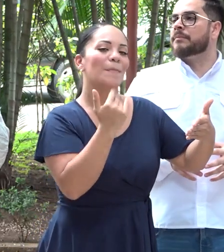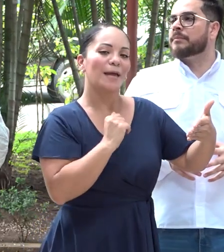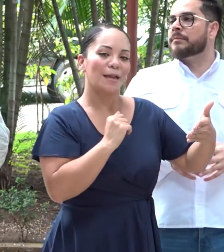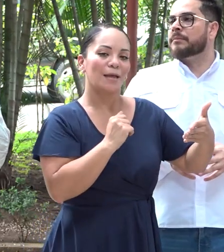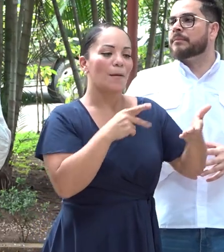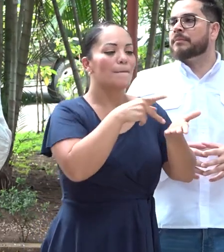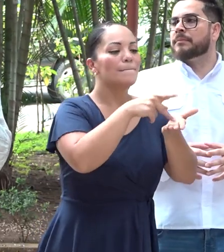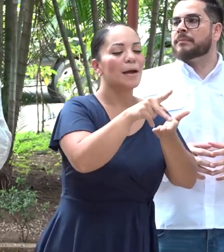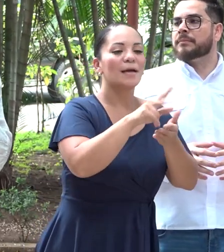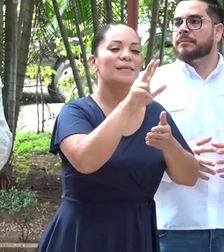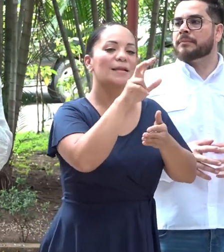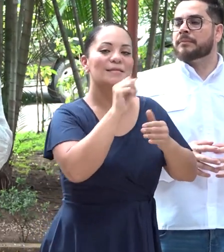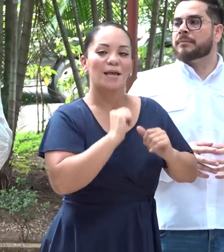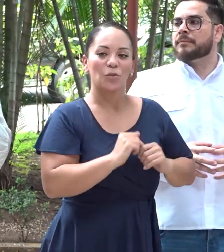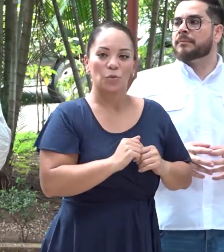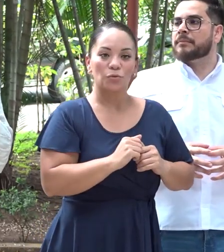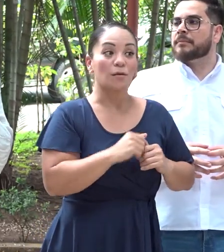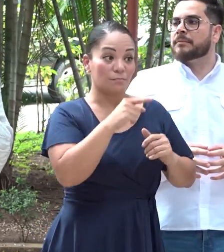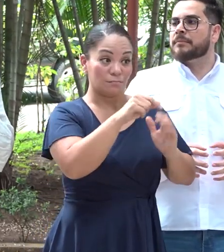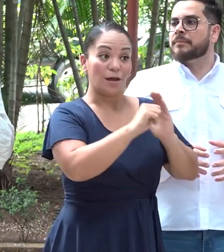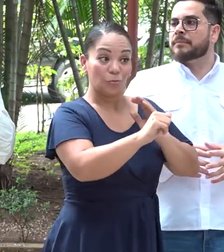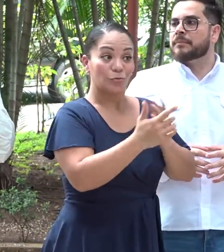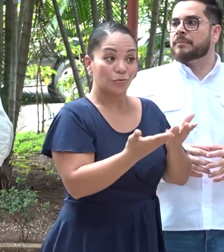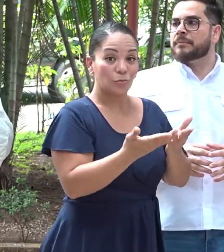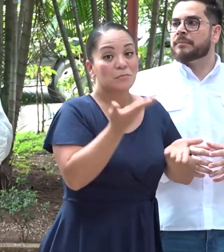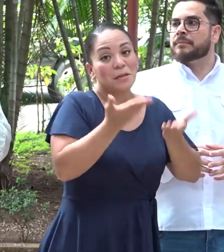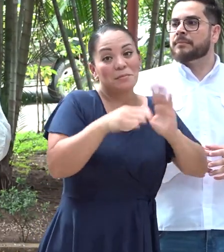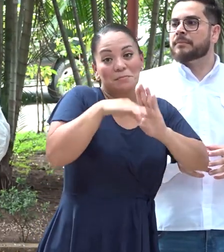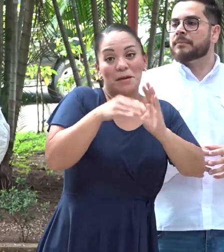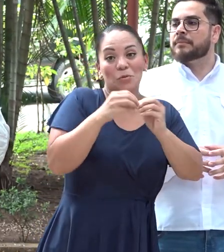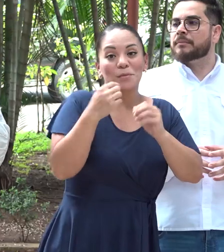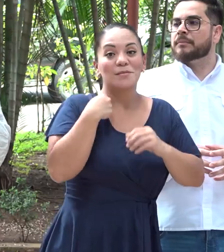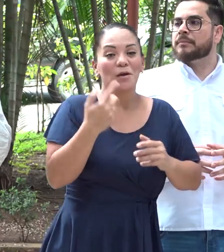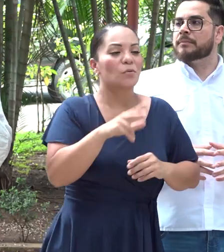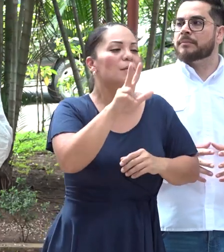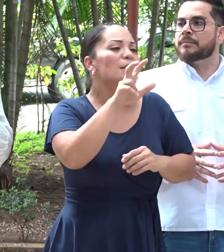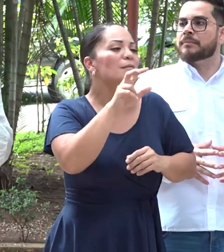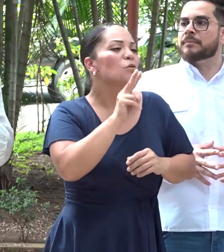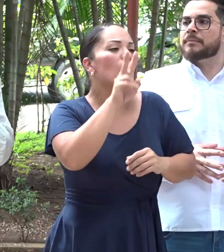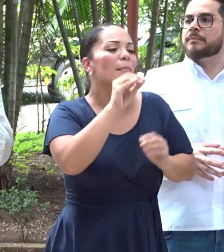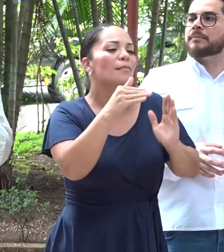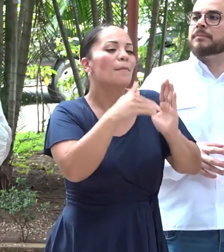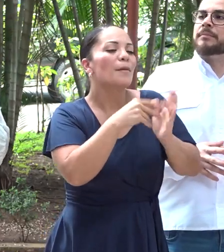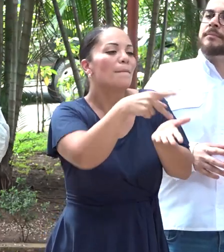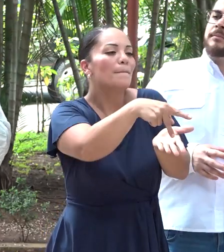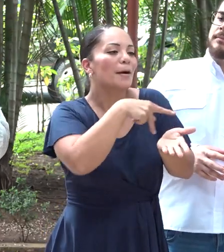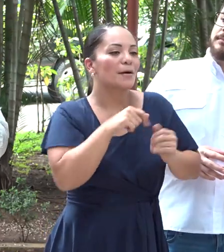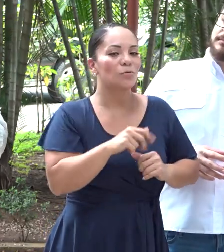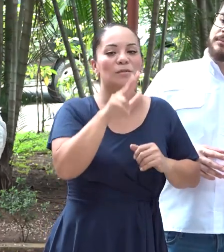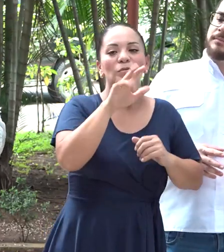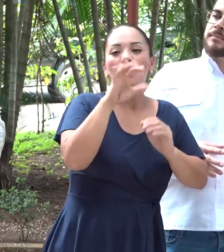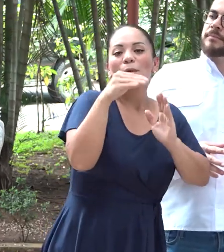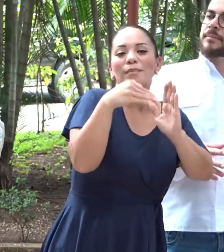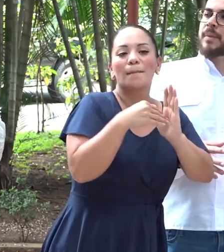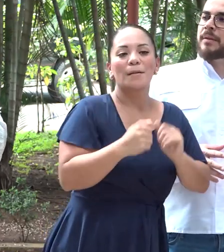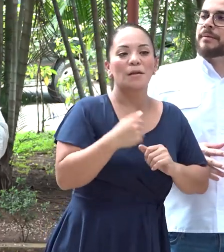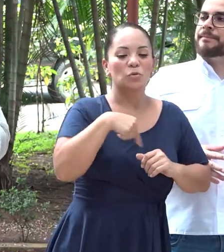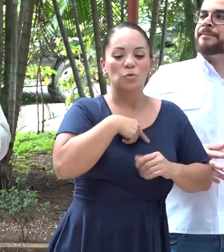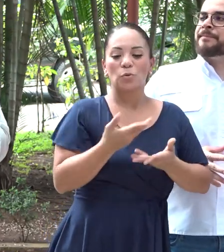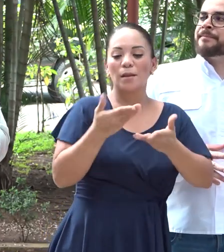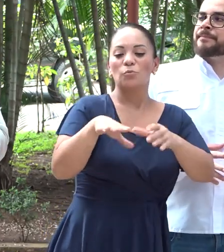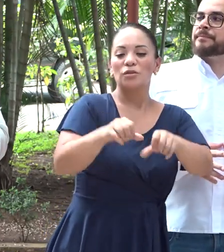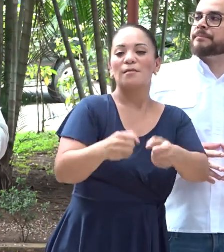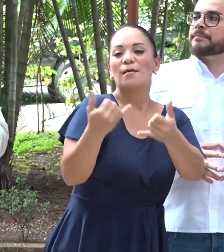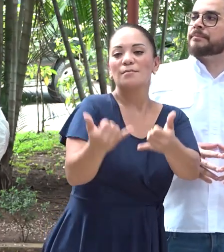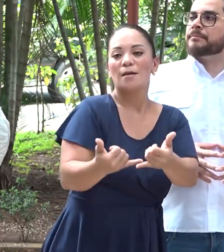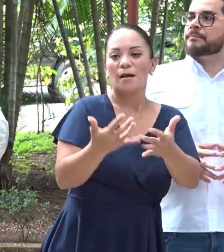Páguenos 300 en este anuncio particular. Puede ser más barato o más caro. 320 mil, 350 mil pesos y le damos la cita